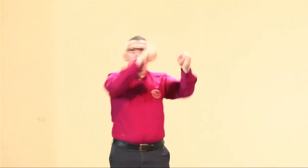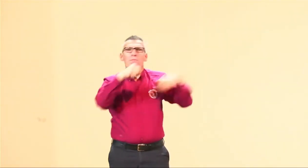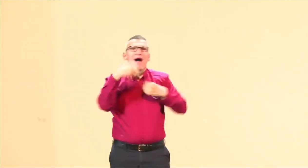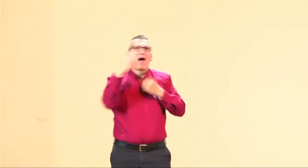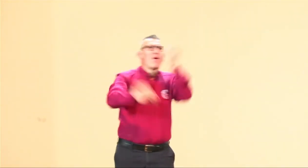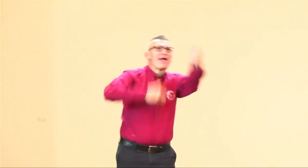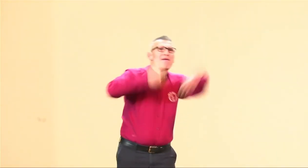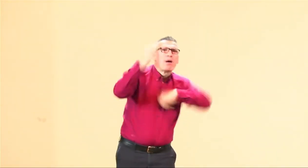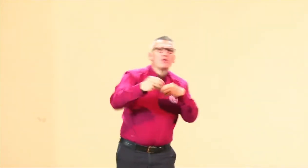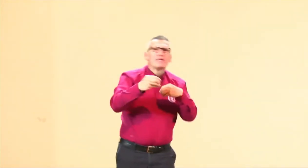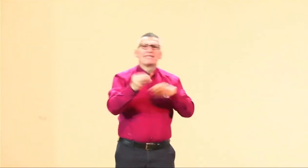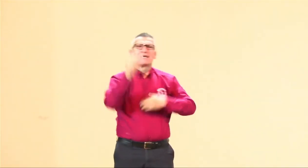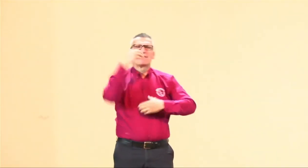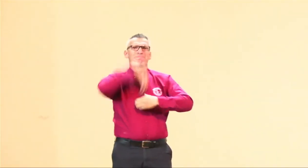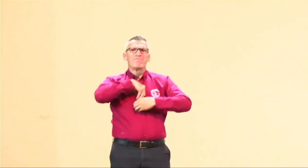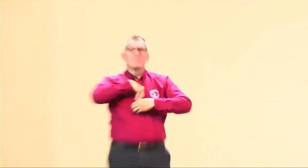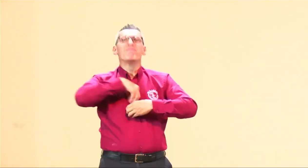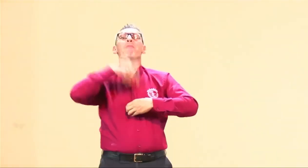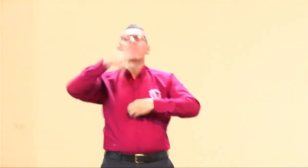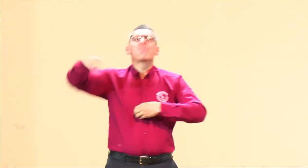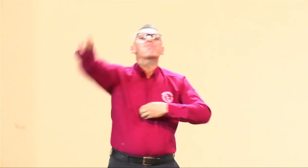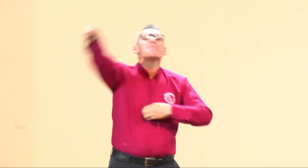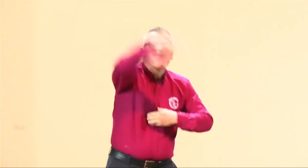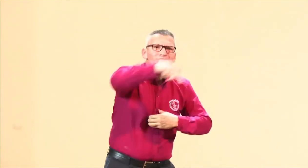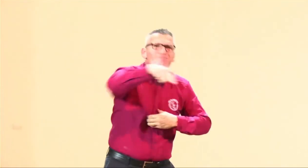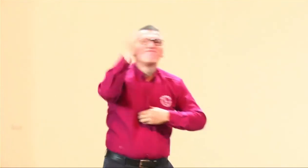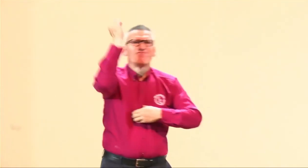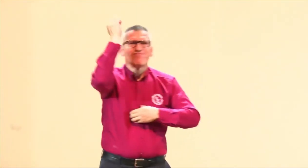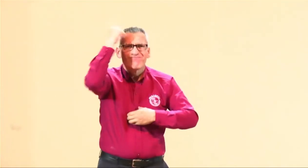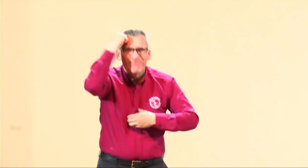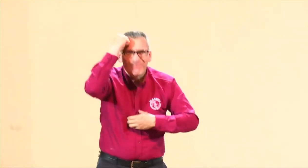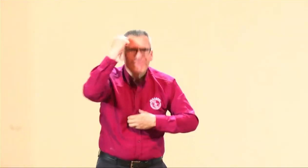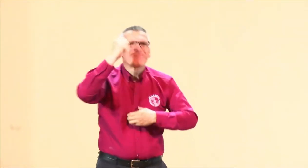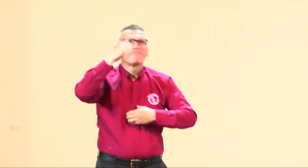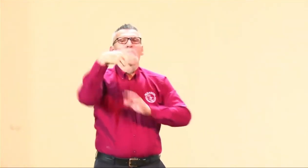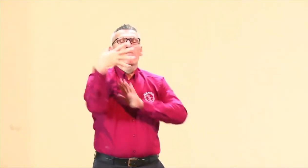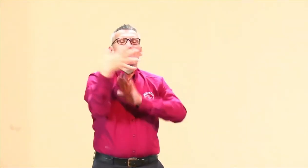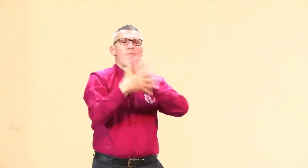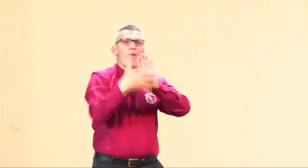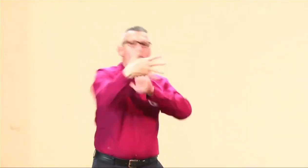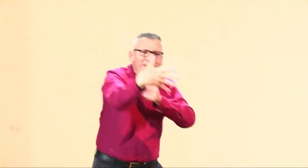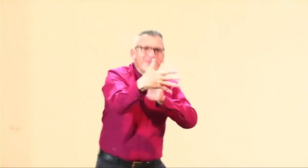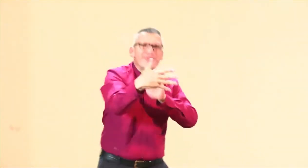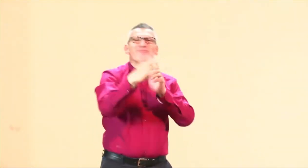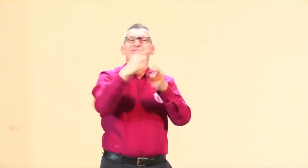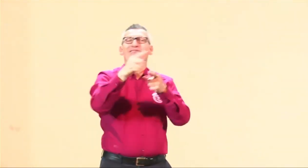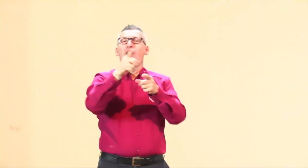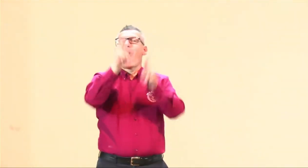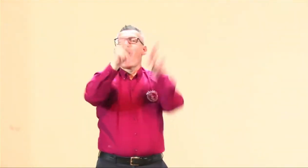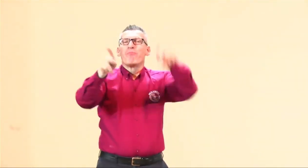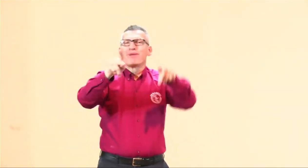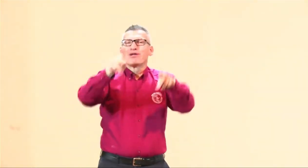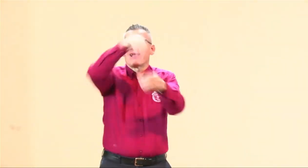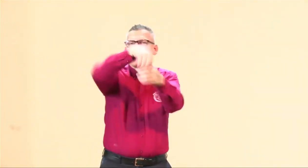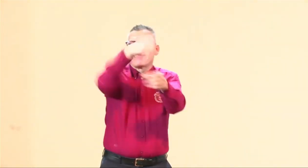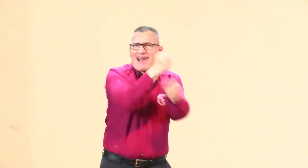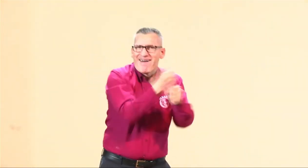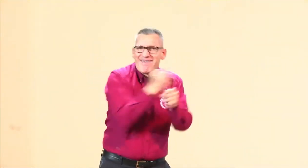educación. Algo que preocupa muchísimo a la comunidad sorda. Muchos de ustedes seguramente son profesores, son